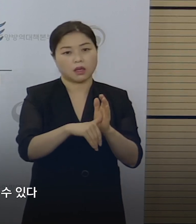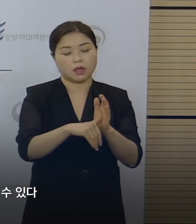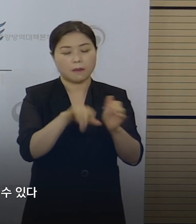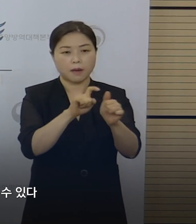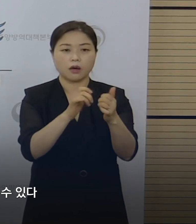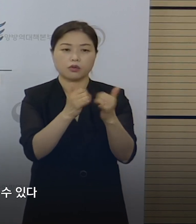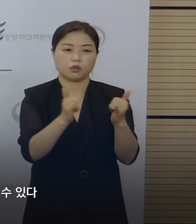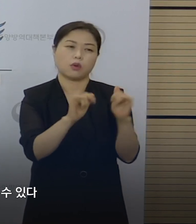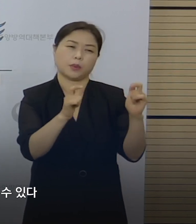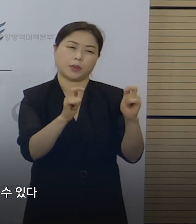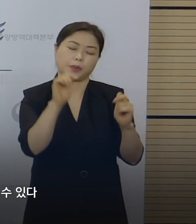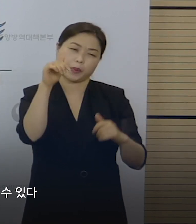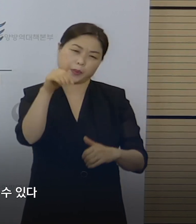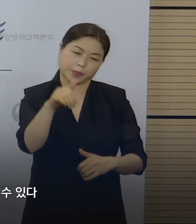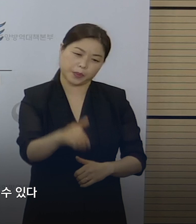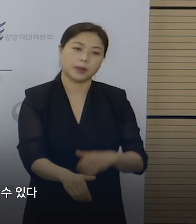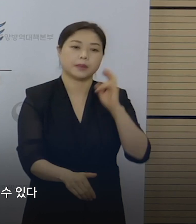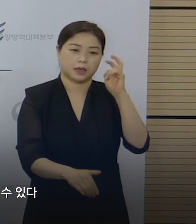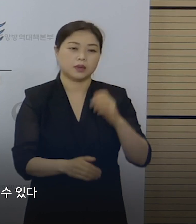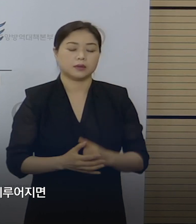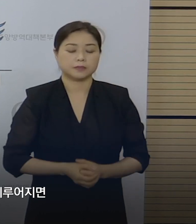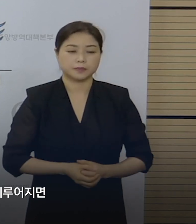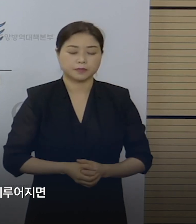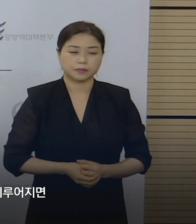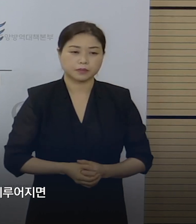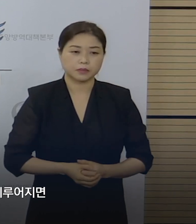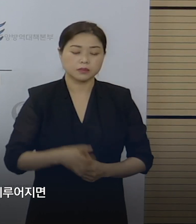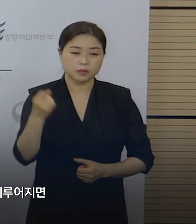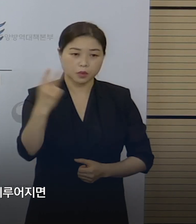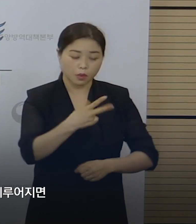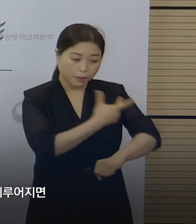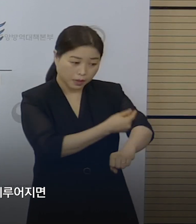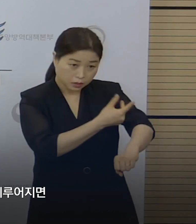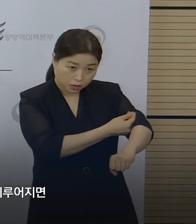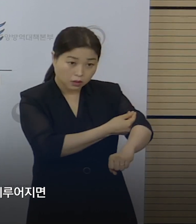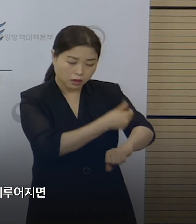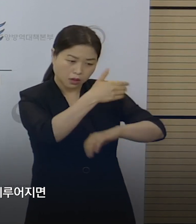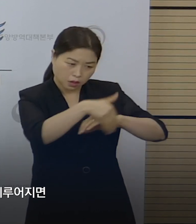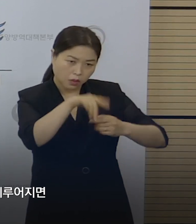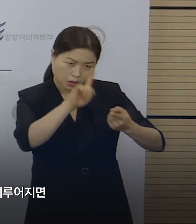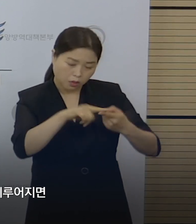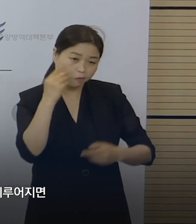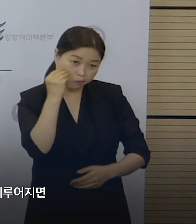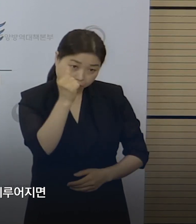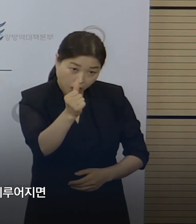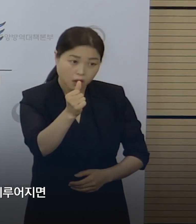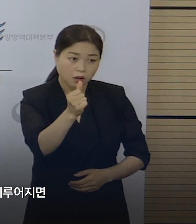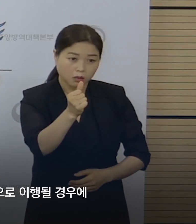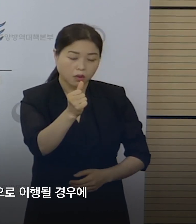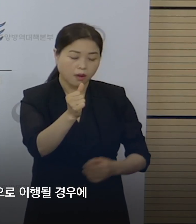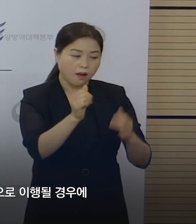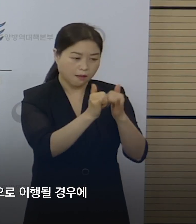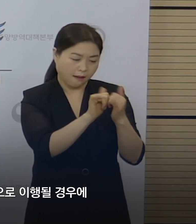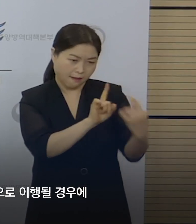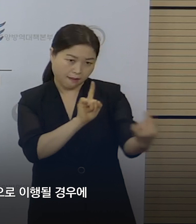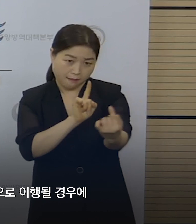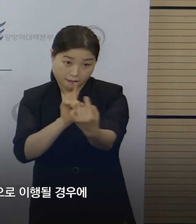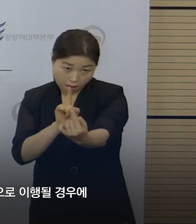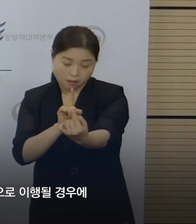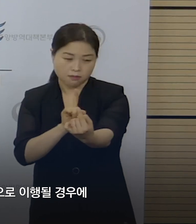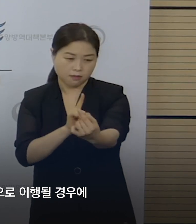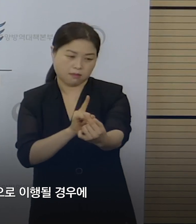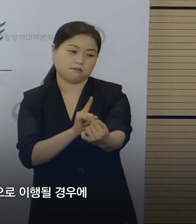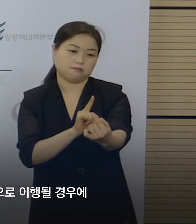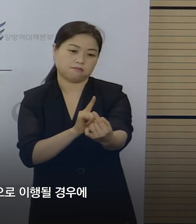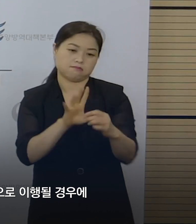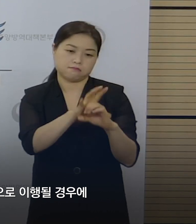감소세로 전환될 수 있습니다. 또한 백신 접종이 계획대로 이루어지면 거리 두기 등 방역수칙 준수가